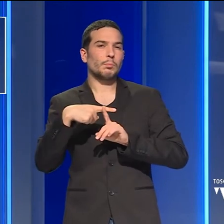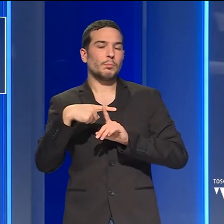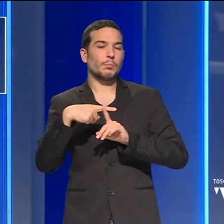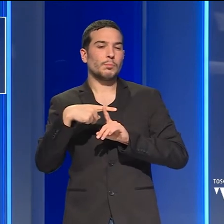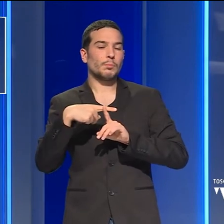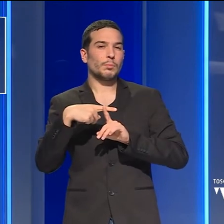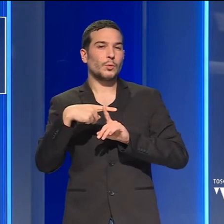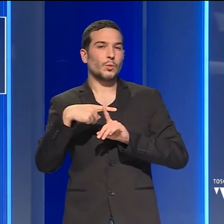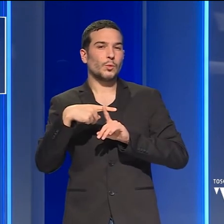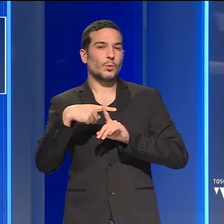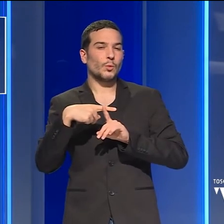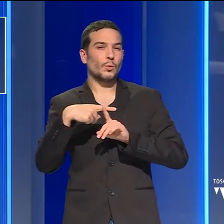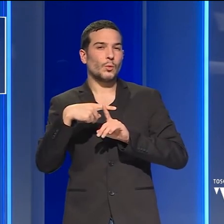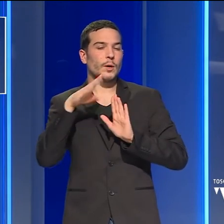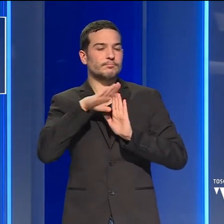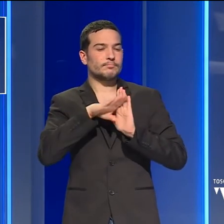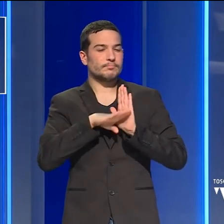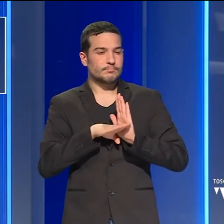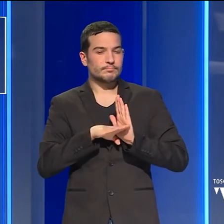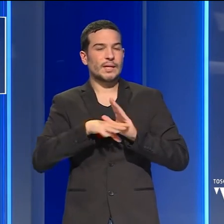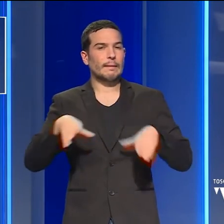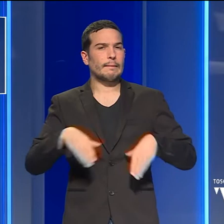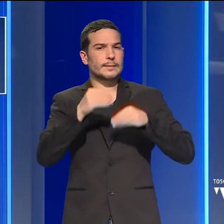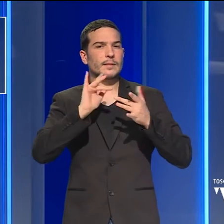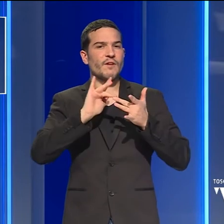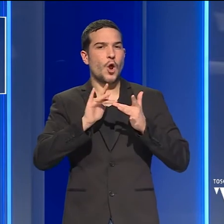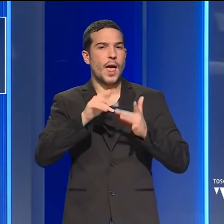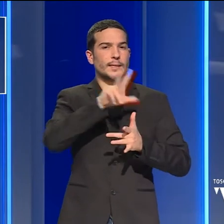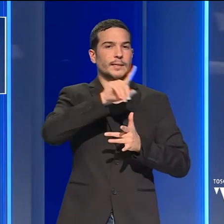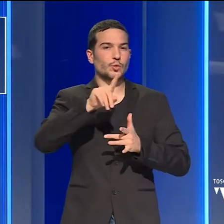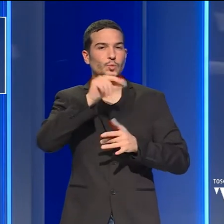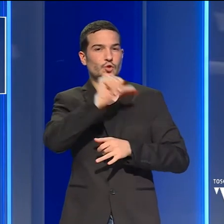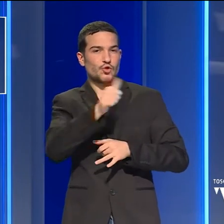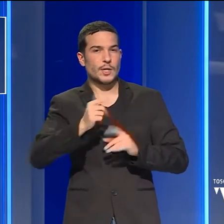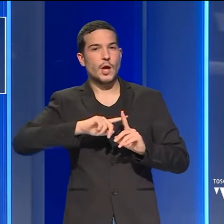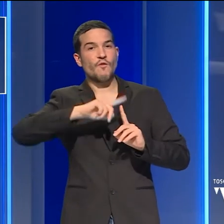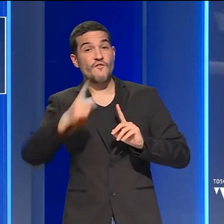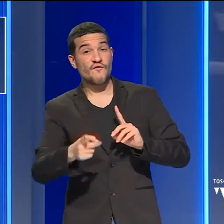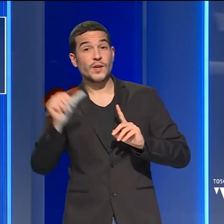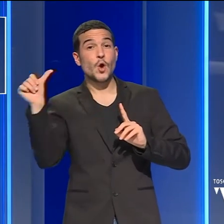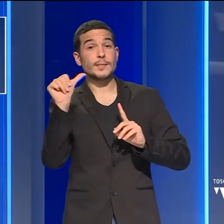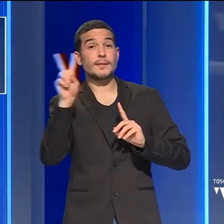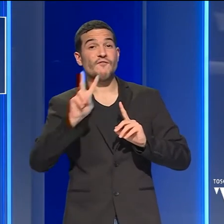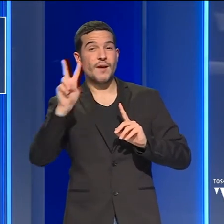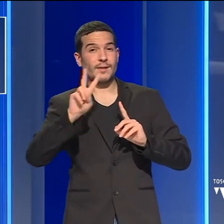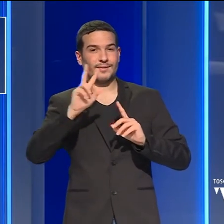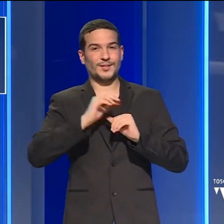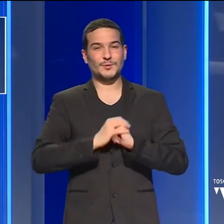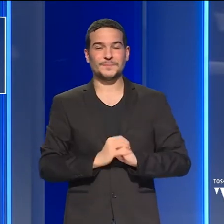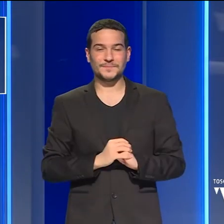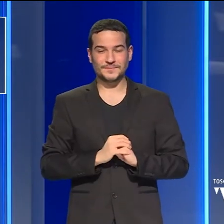anche una serie di iniziative online dal 31 gennaio fino al giorno di San Valentino.